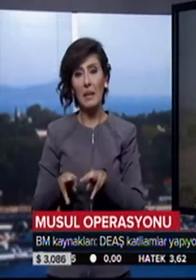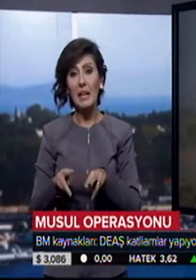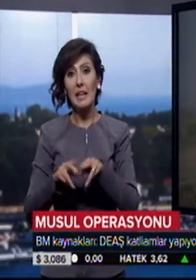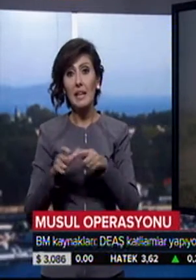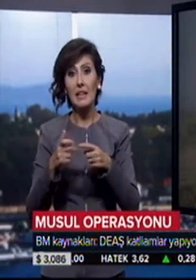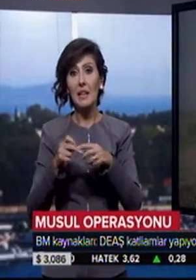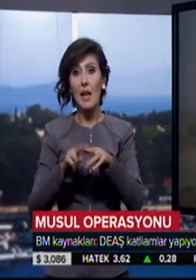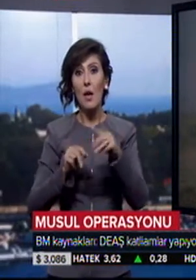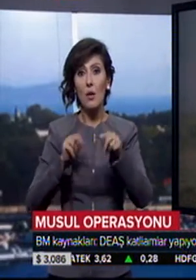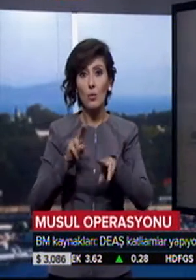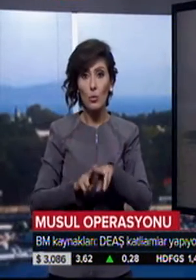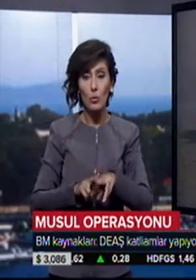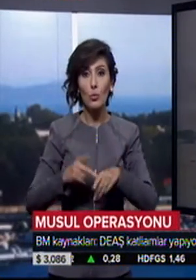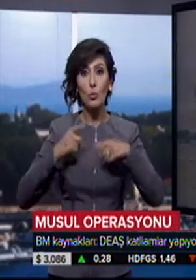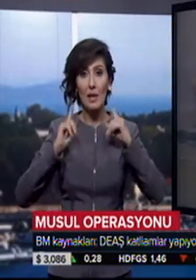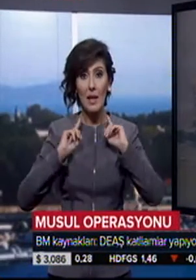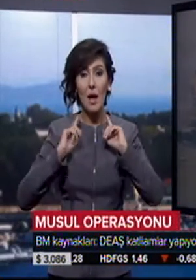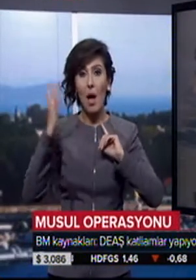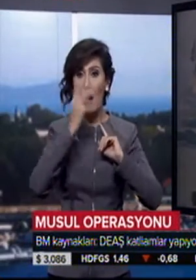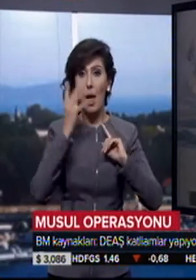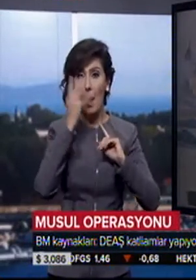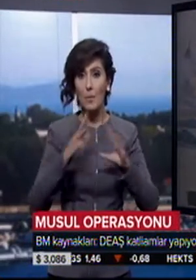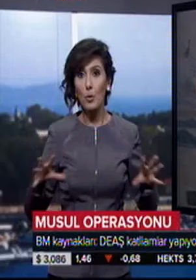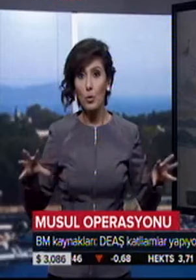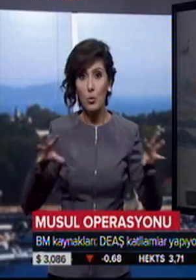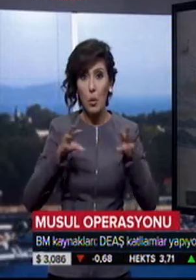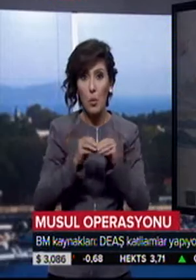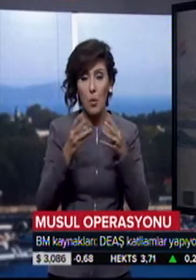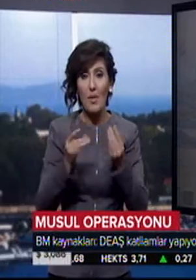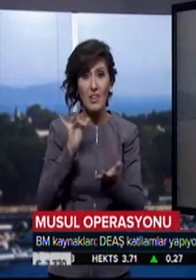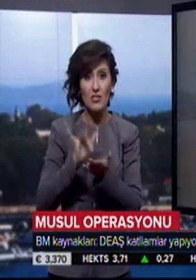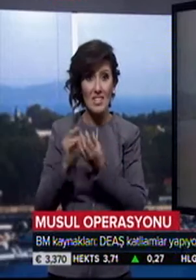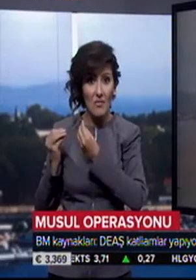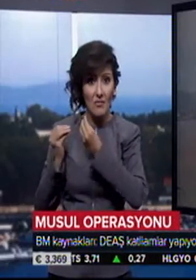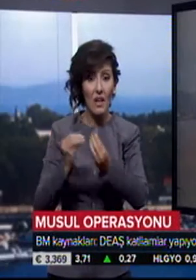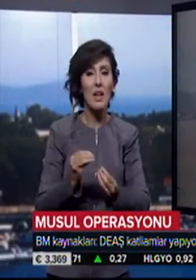Kerkük'tlü yetkililere, Arapları toplu olarak cezalandırmaktan kaçınması çağrısında bulundu.